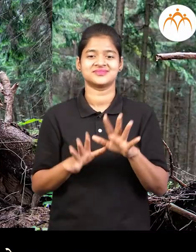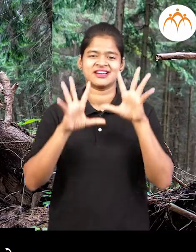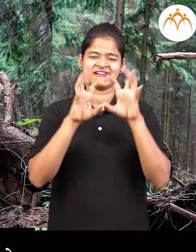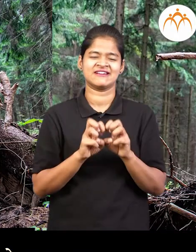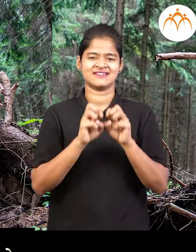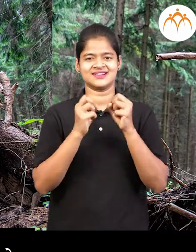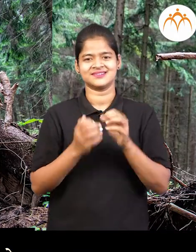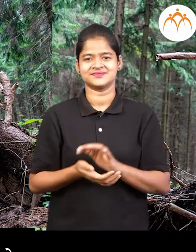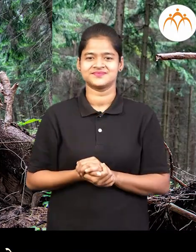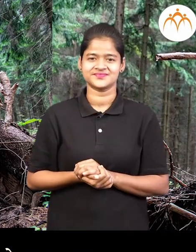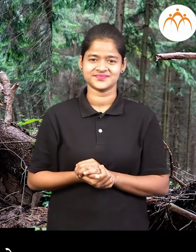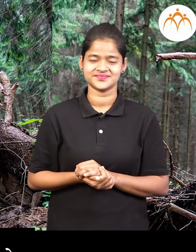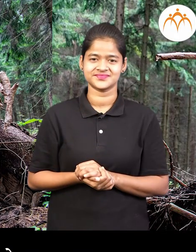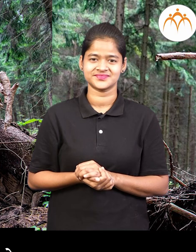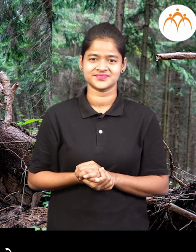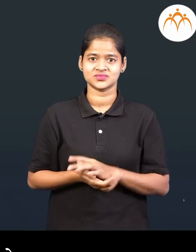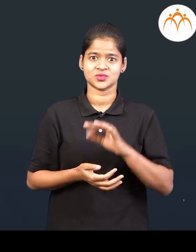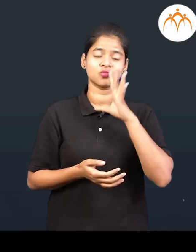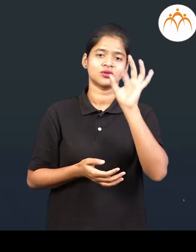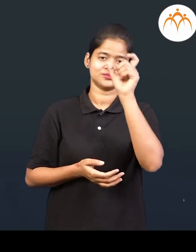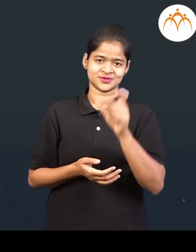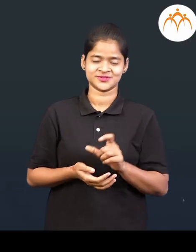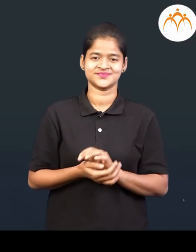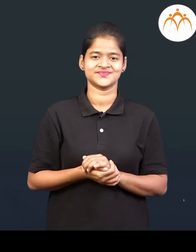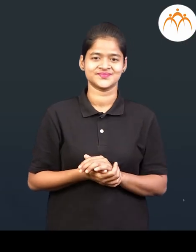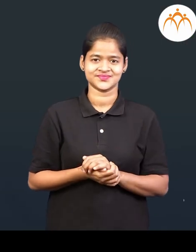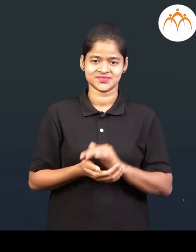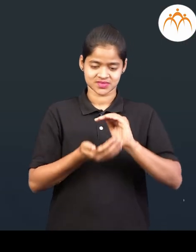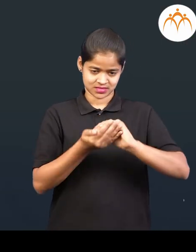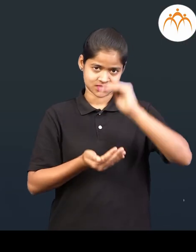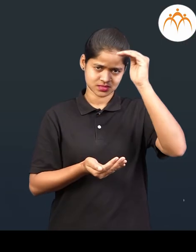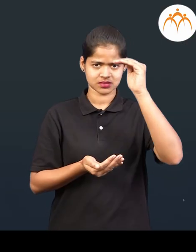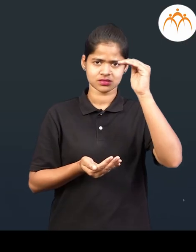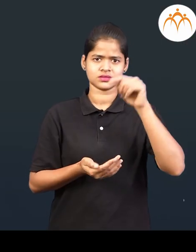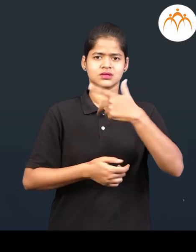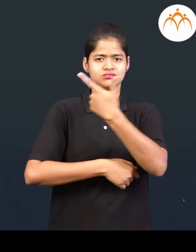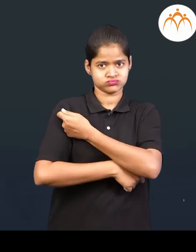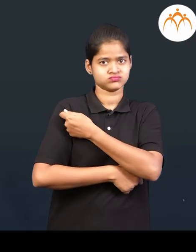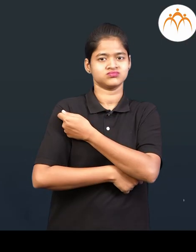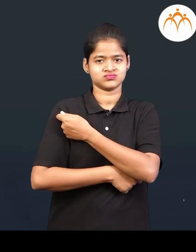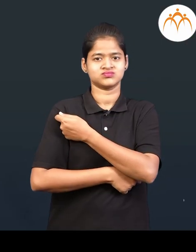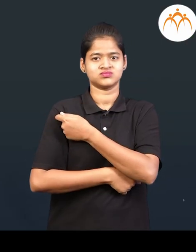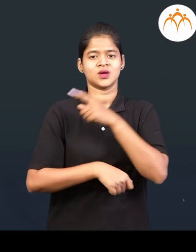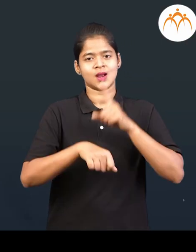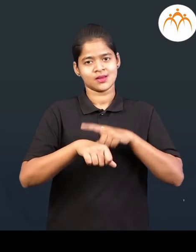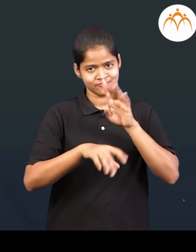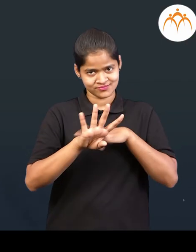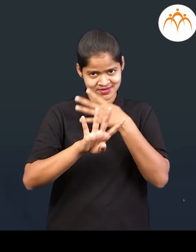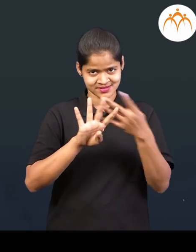पावते मनजे मरते पारिभाशिक शब्द वाध, लस,